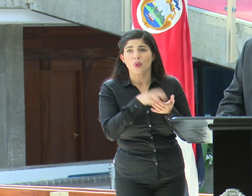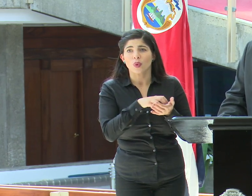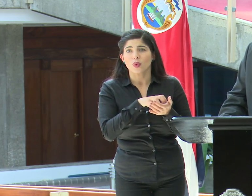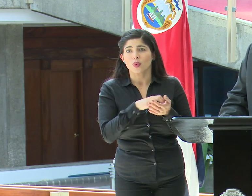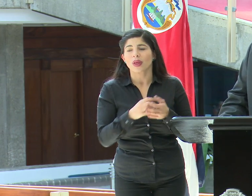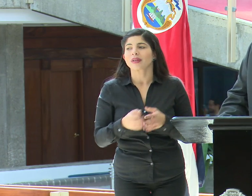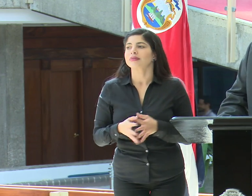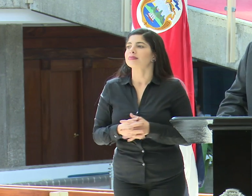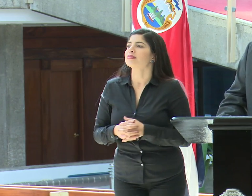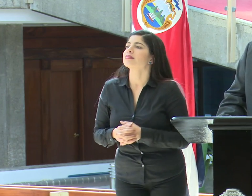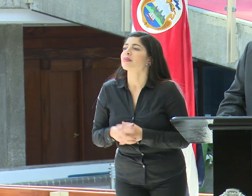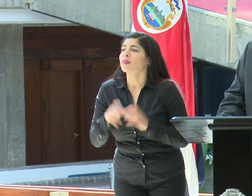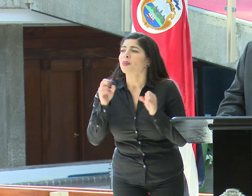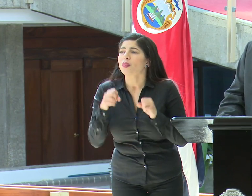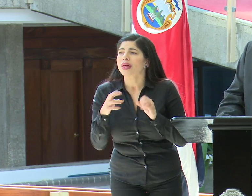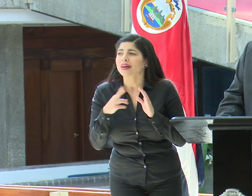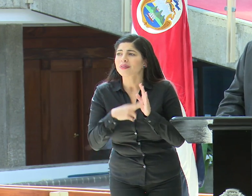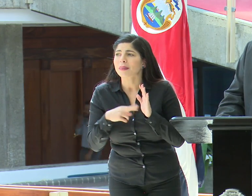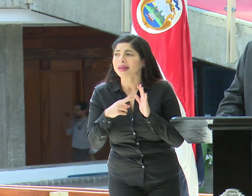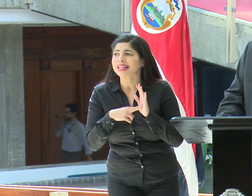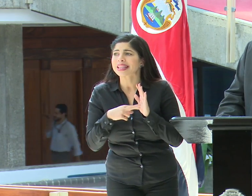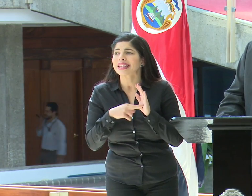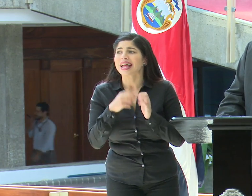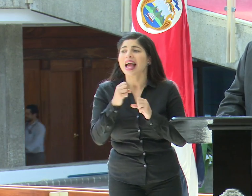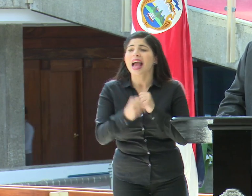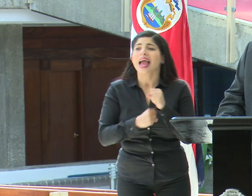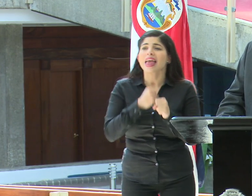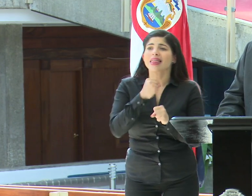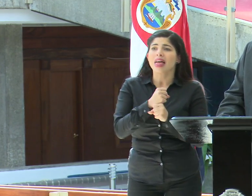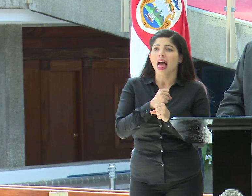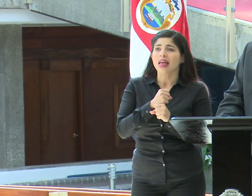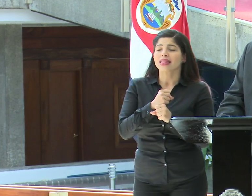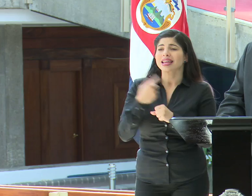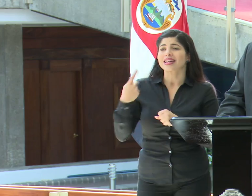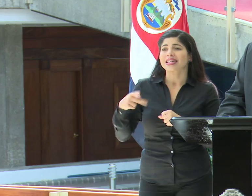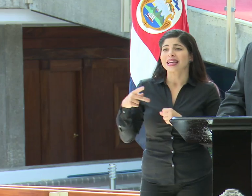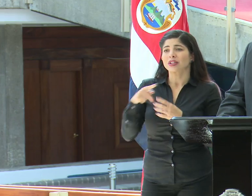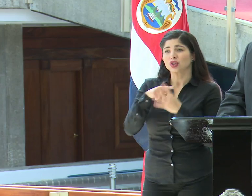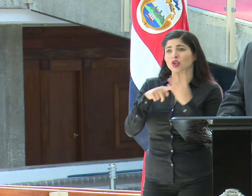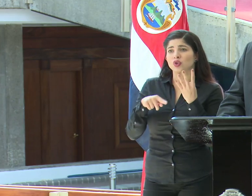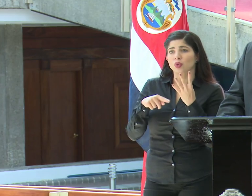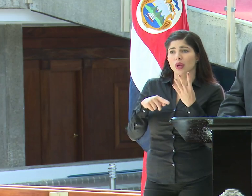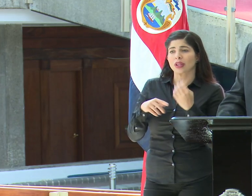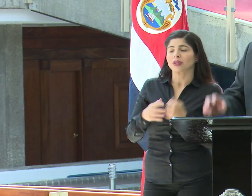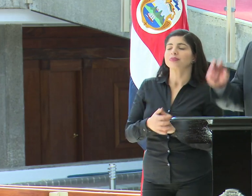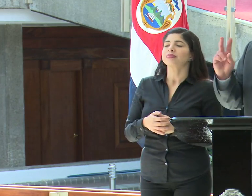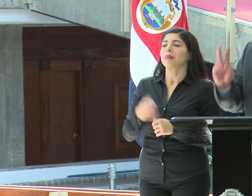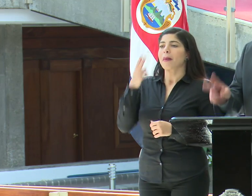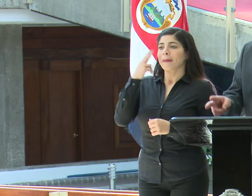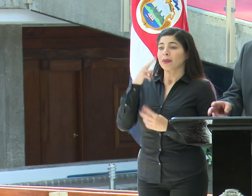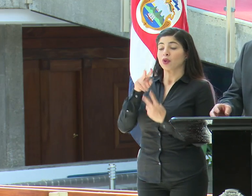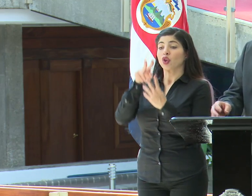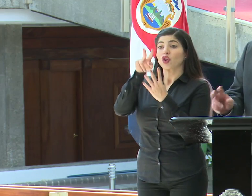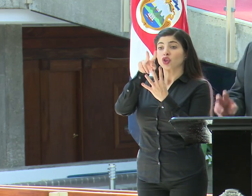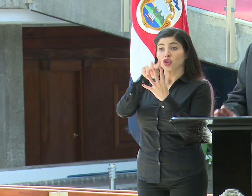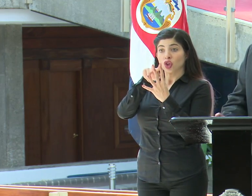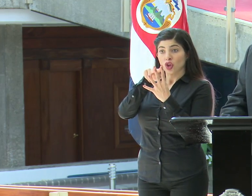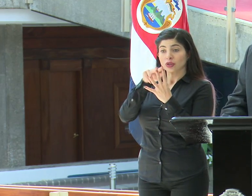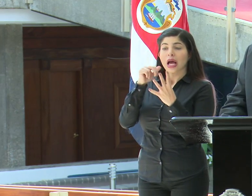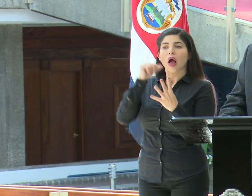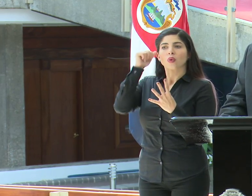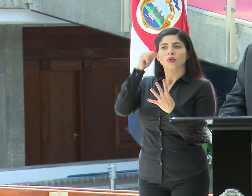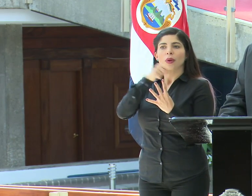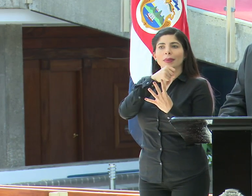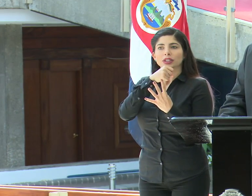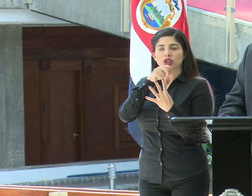Venga. ¿Puedes repetir las edades y la condición de vida de los cuatro hospitalizados? Vamos a ver. Dos de los hospitalizados son